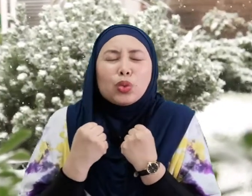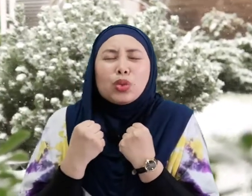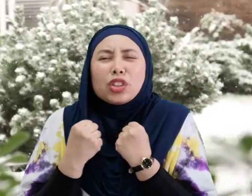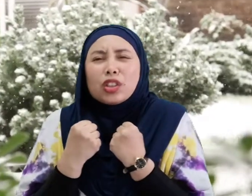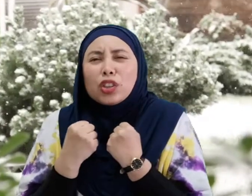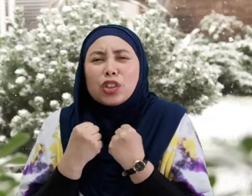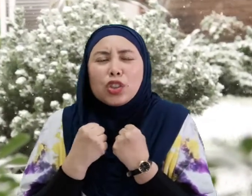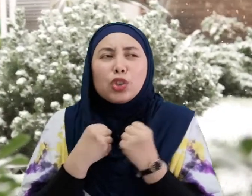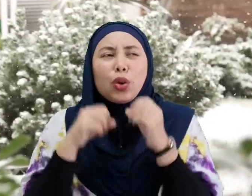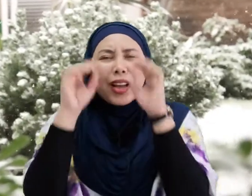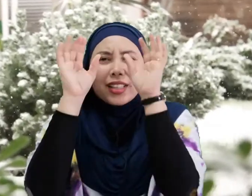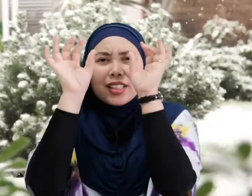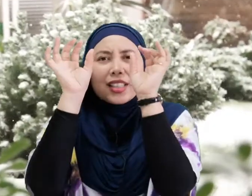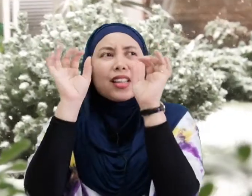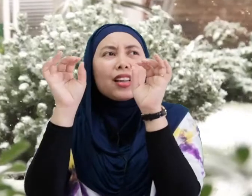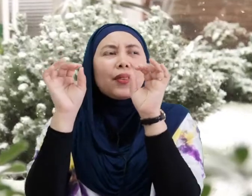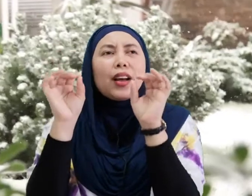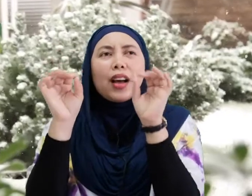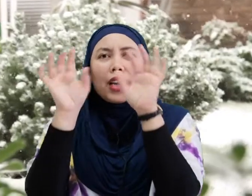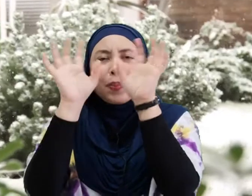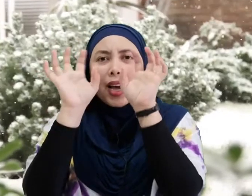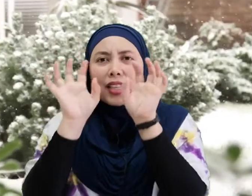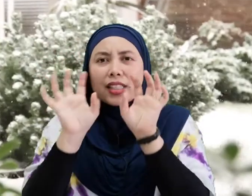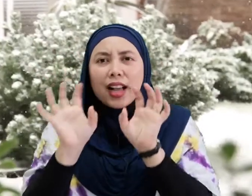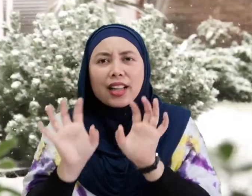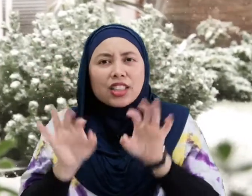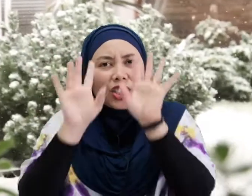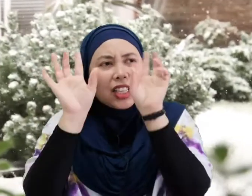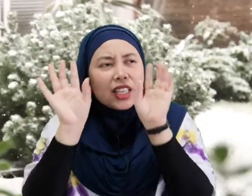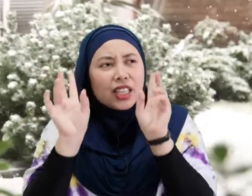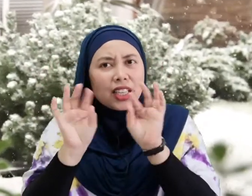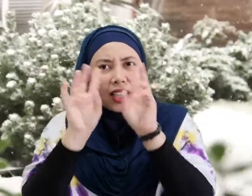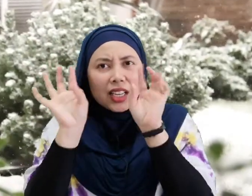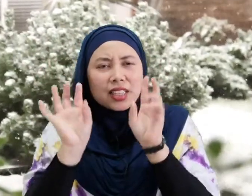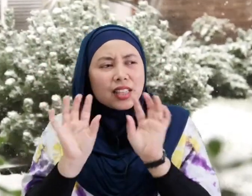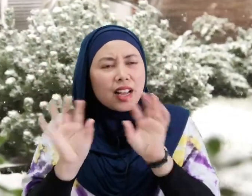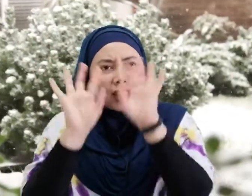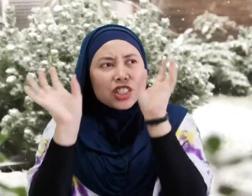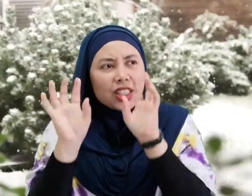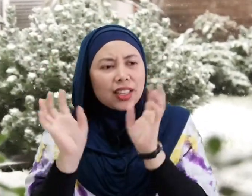Sejuk Ada Ada apa? Ada salji Ada salji